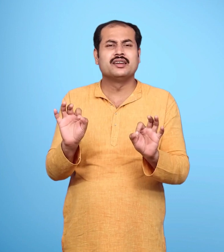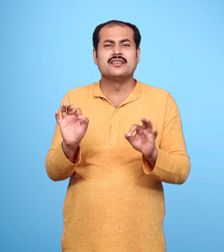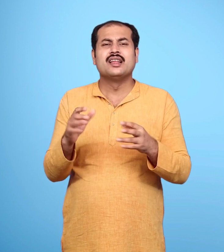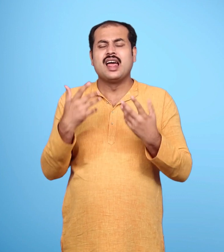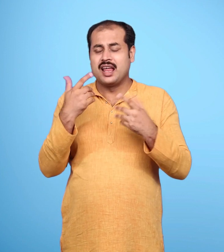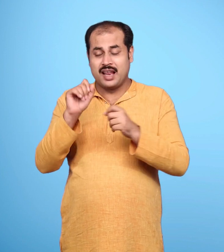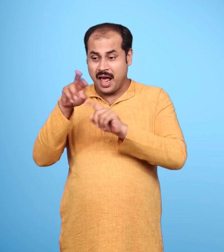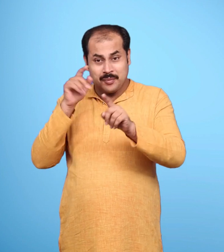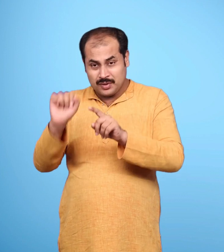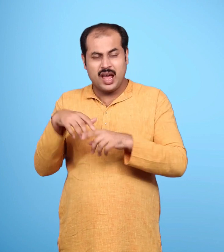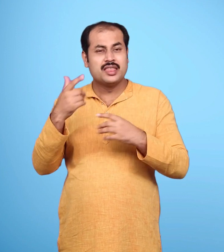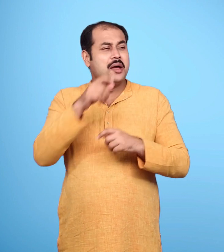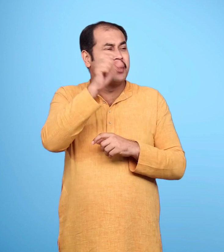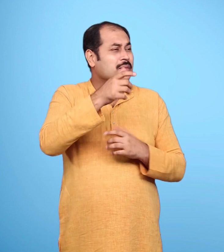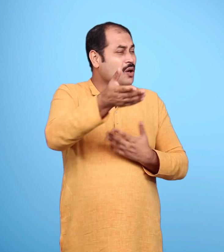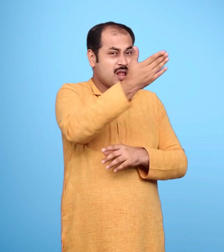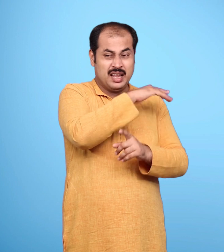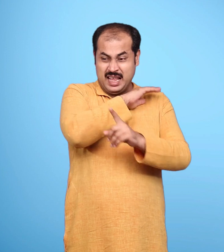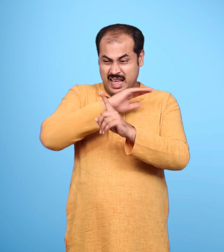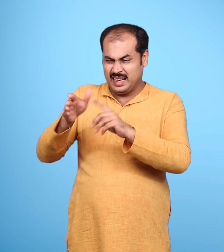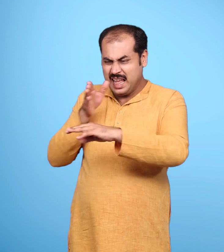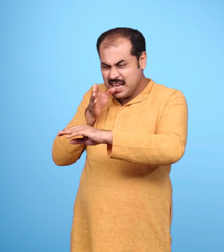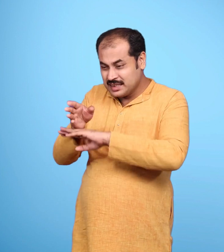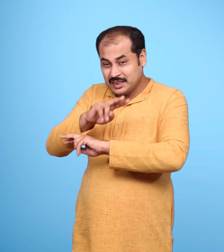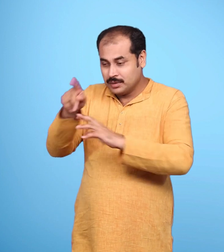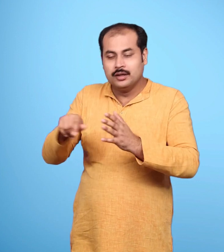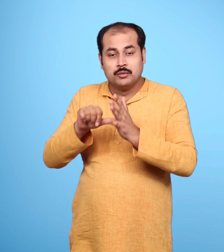होगी नहीं सकते उनका कोई कुछ नहीं बिगाड सकता